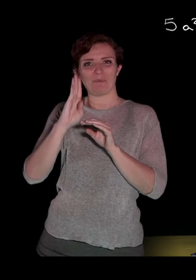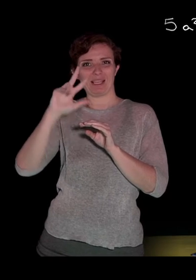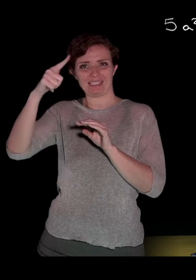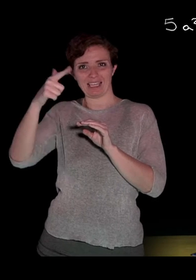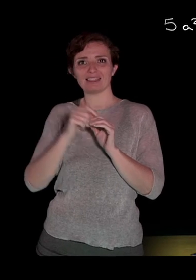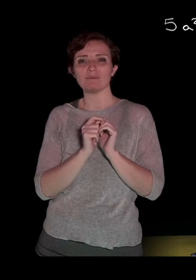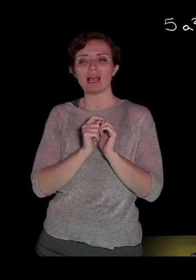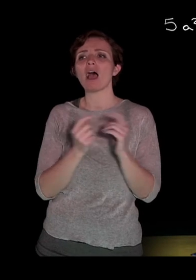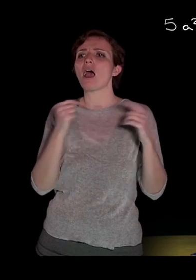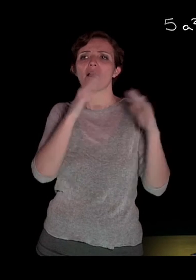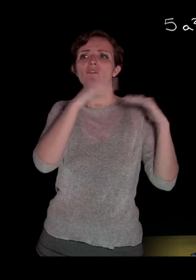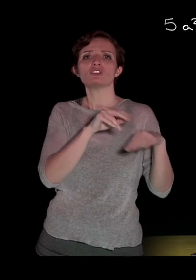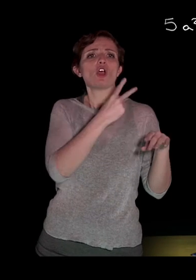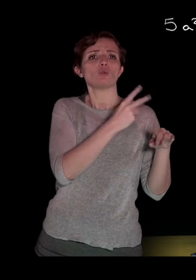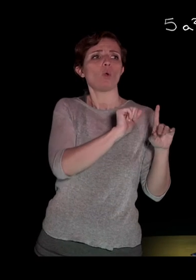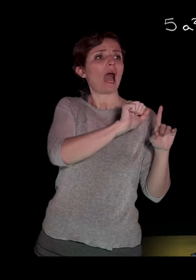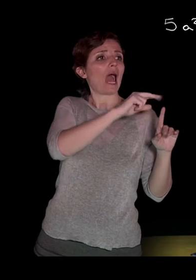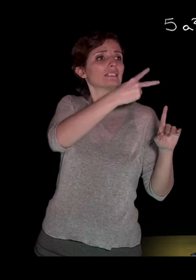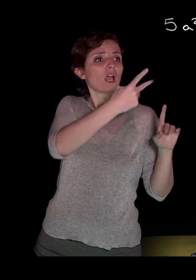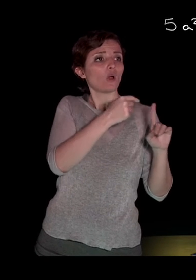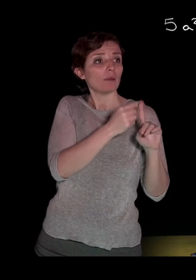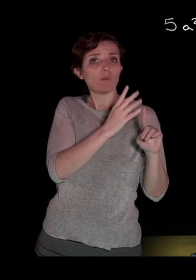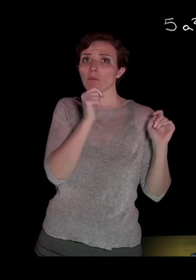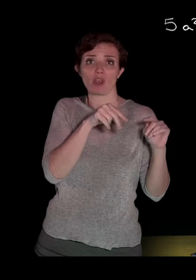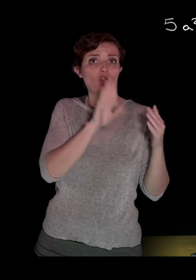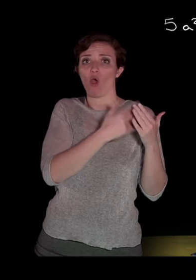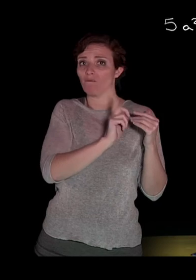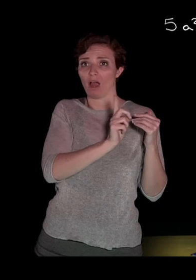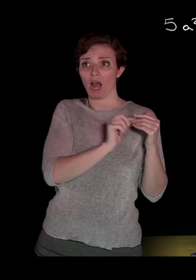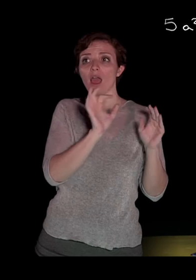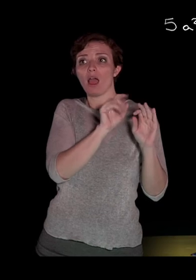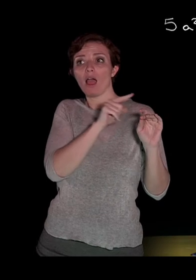più b oppure 5a alla seconda b fratto c alla terza.